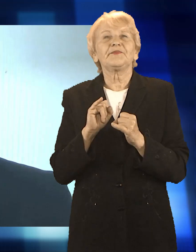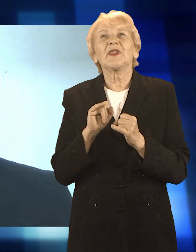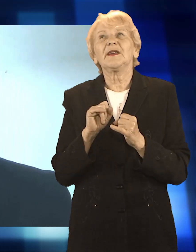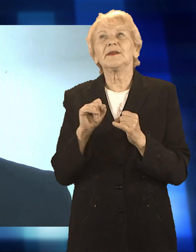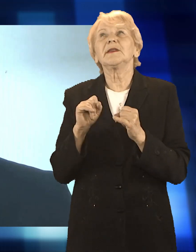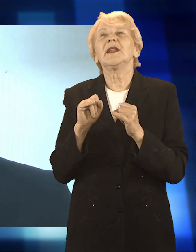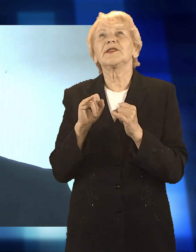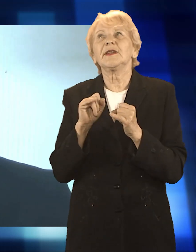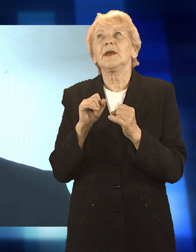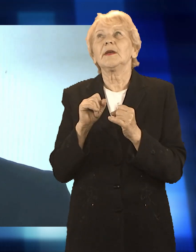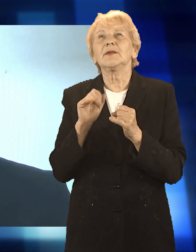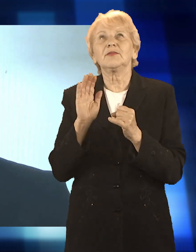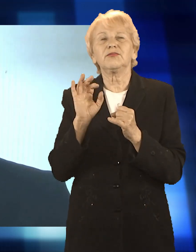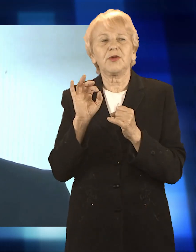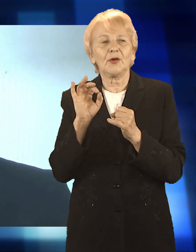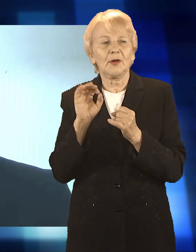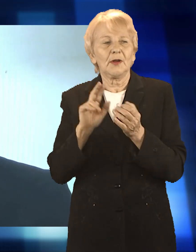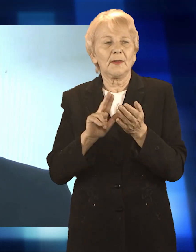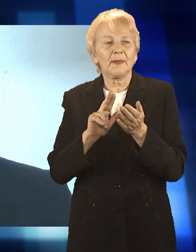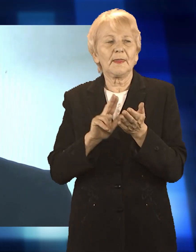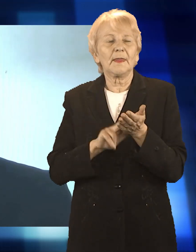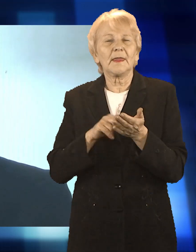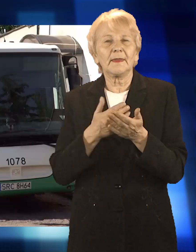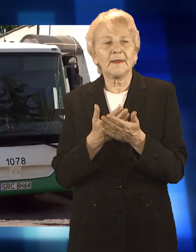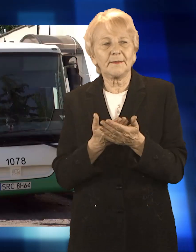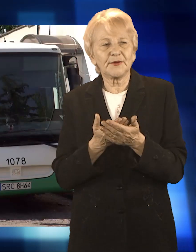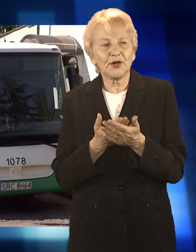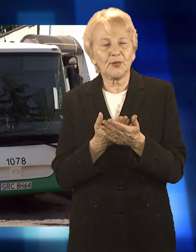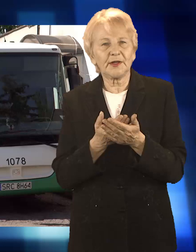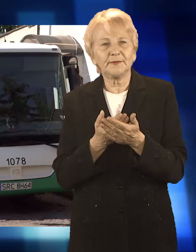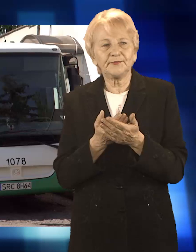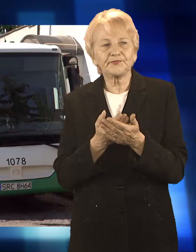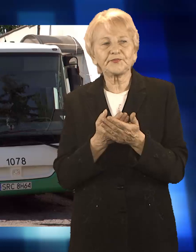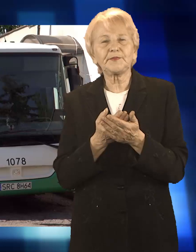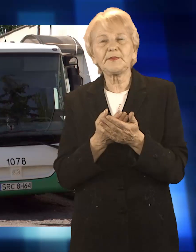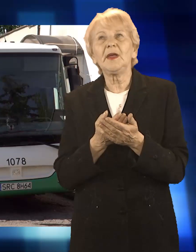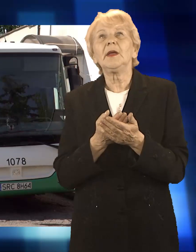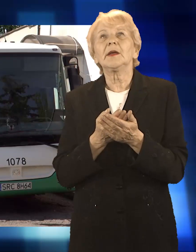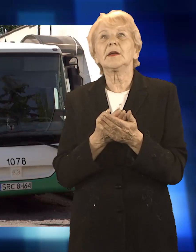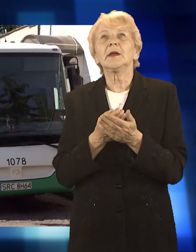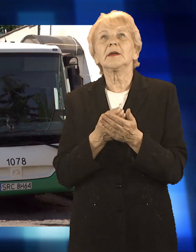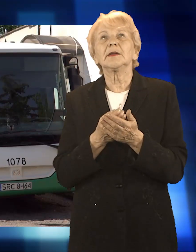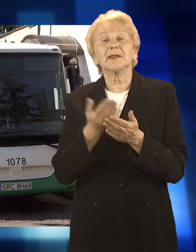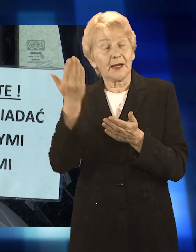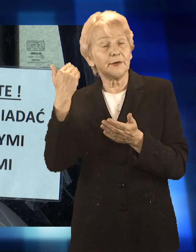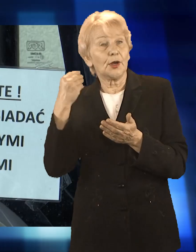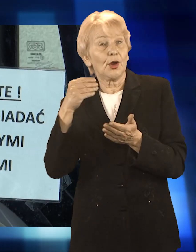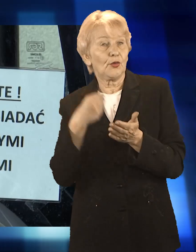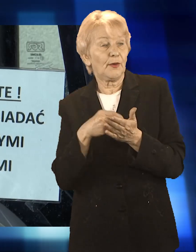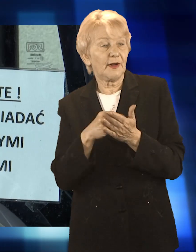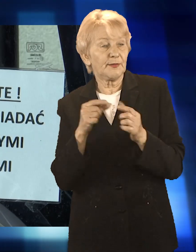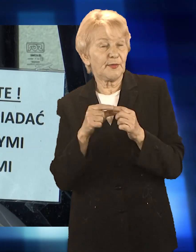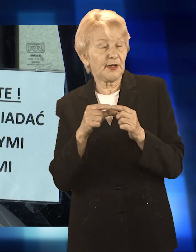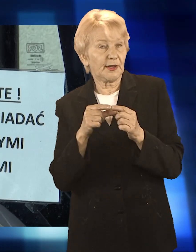obsługujących. A więc tu jest ta sprawa postawiona naprawdę na wysokim poziomie. Ograniczono więc dostęp do kierowcy. Montowane są też